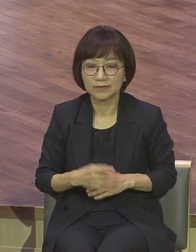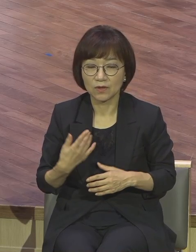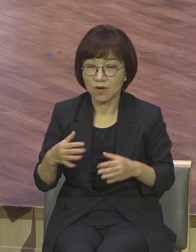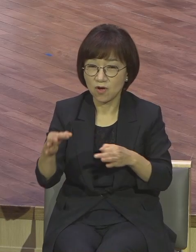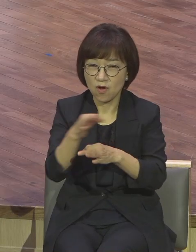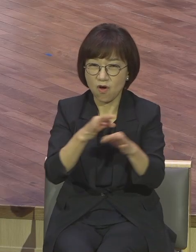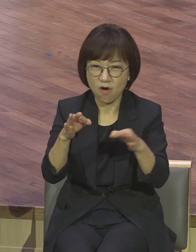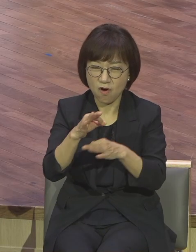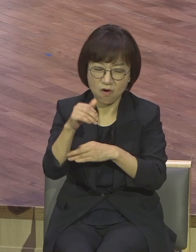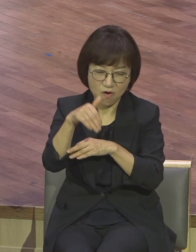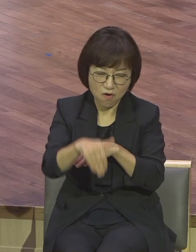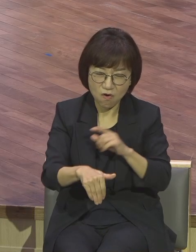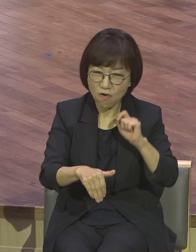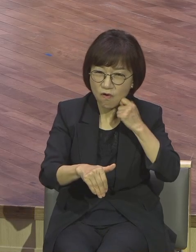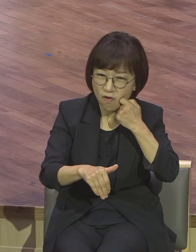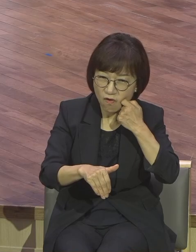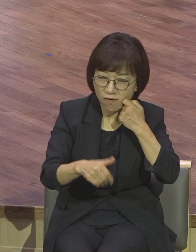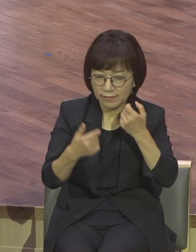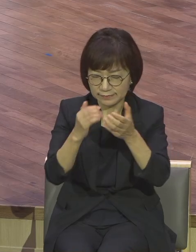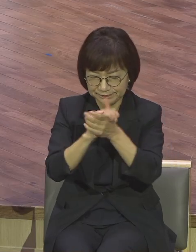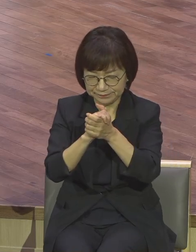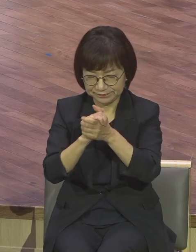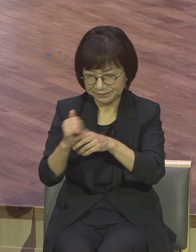그렇게 다시 문이 열려요